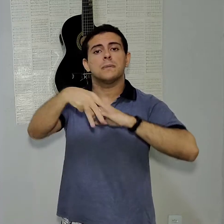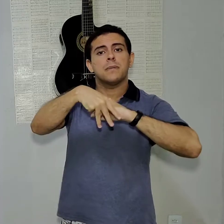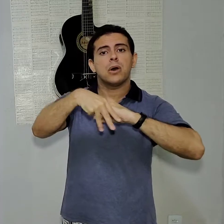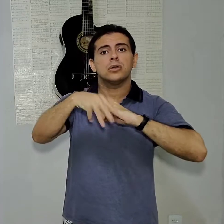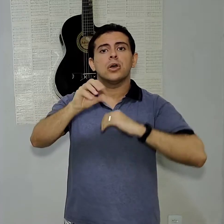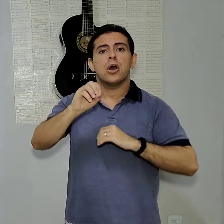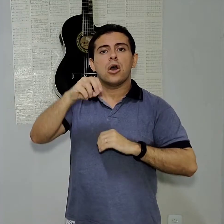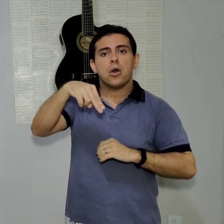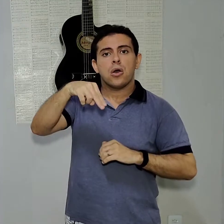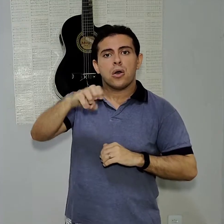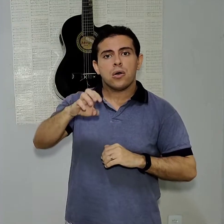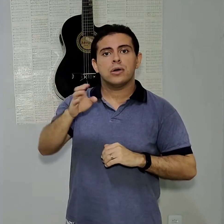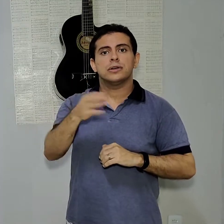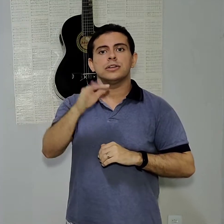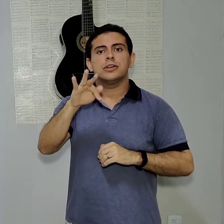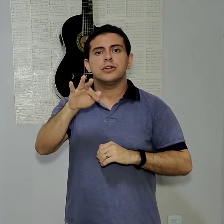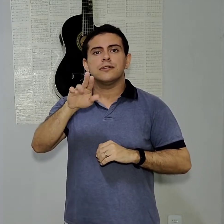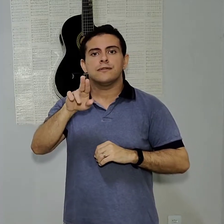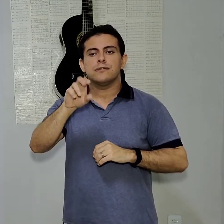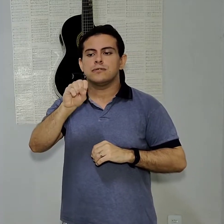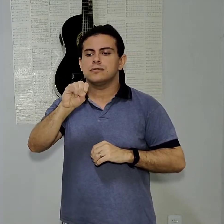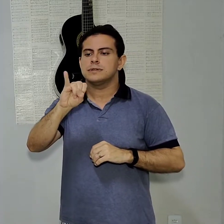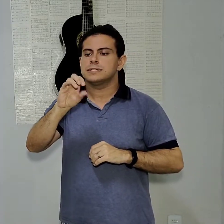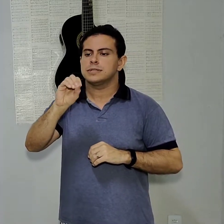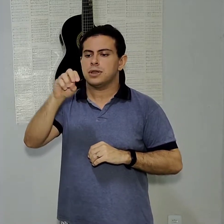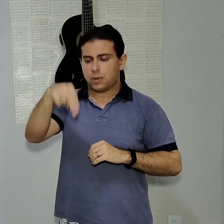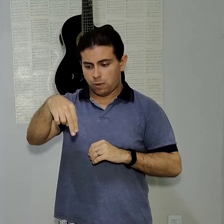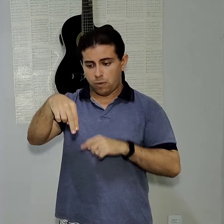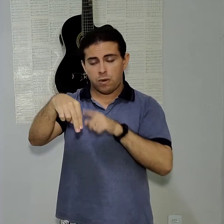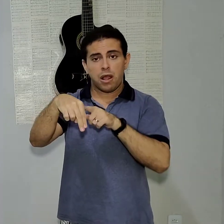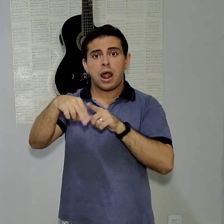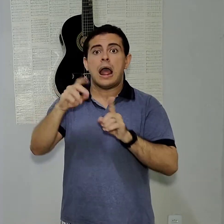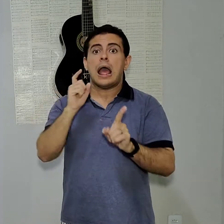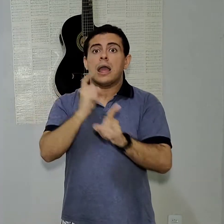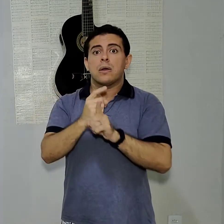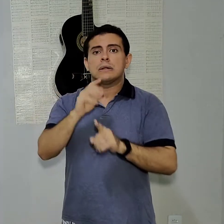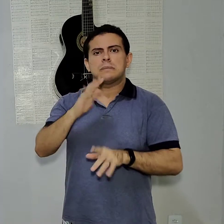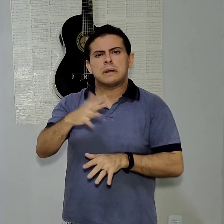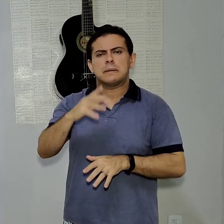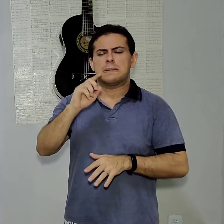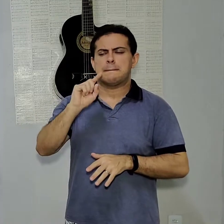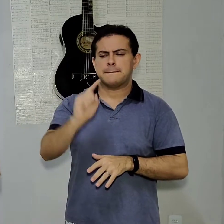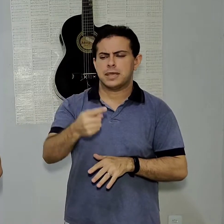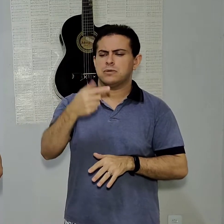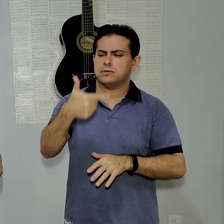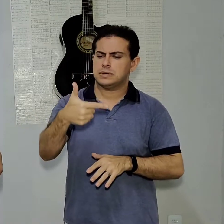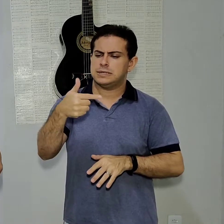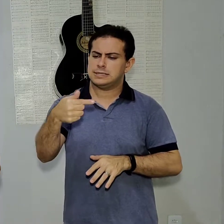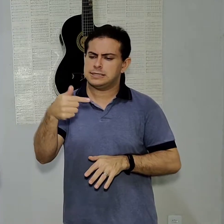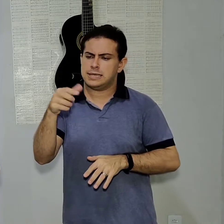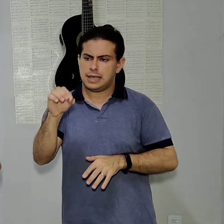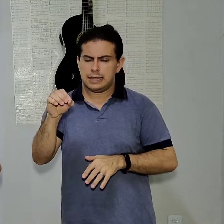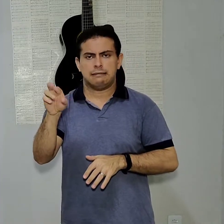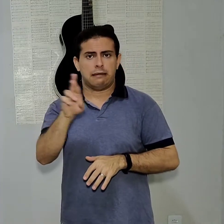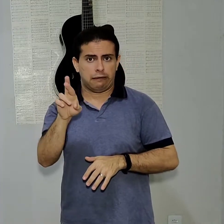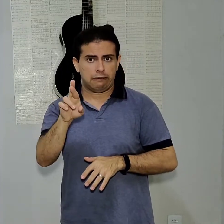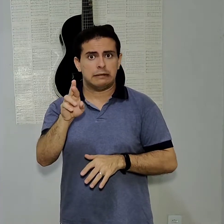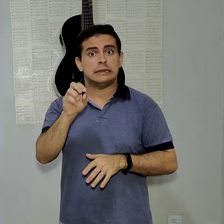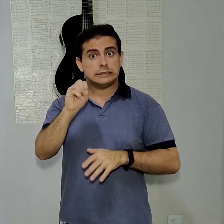Fusion Plus, Fusion comum. Eu encontrei ele de cerca de R$1.270. Então, se ele estiver abaixo disso aí, vai